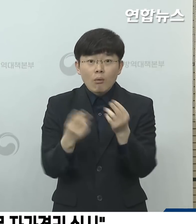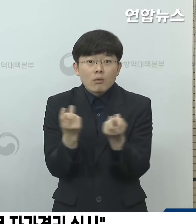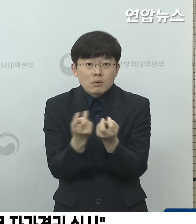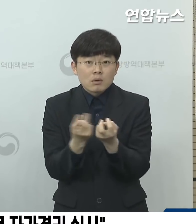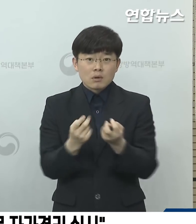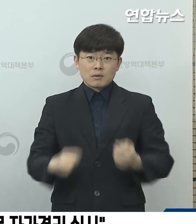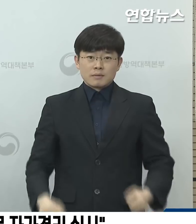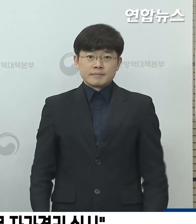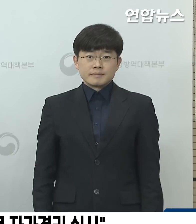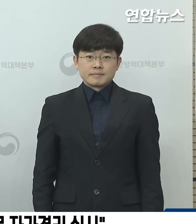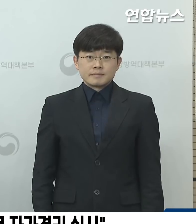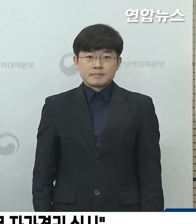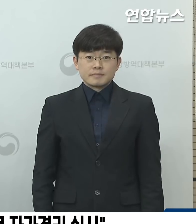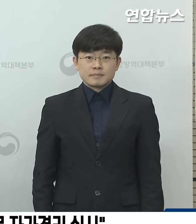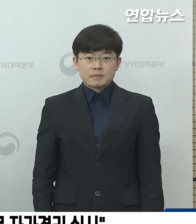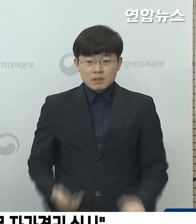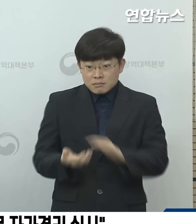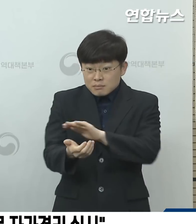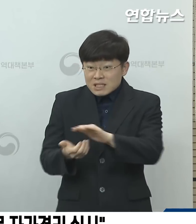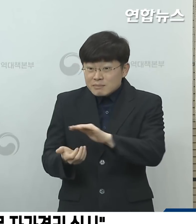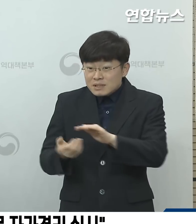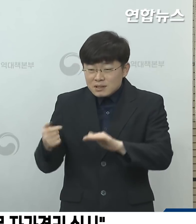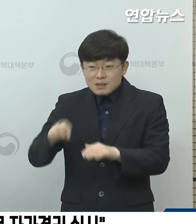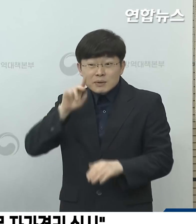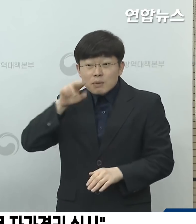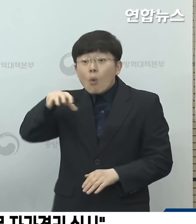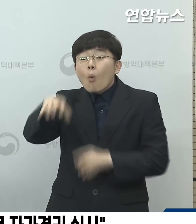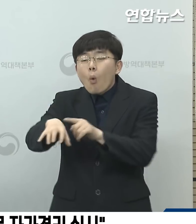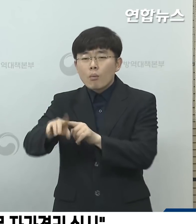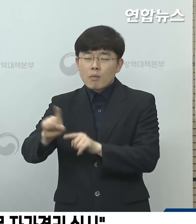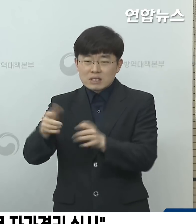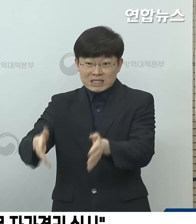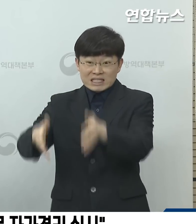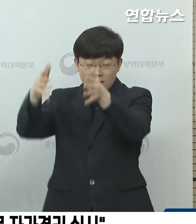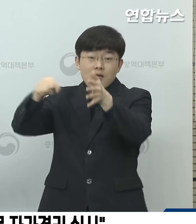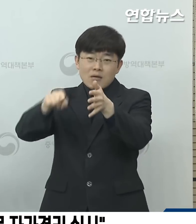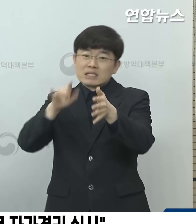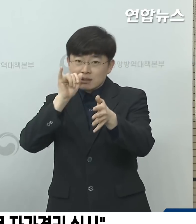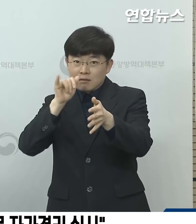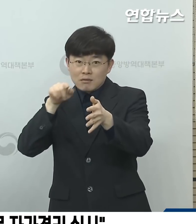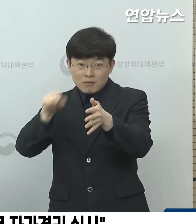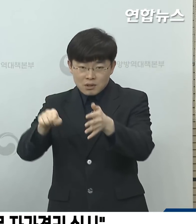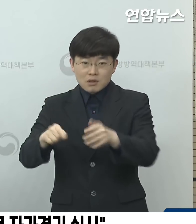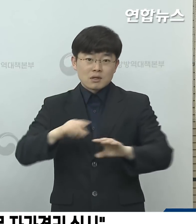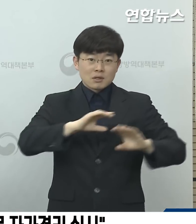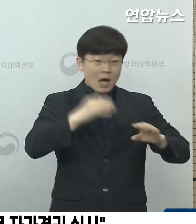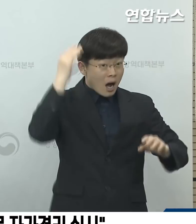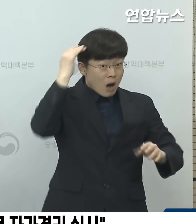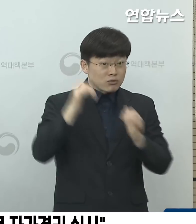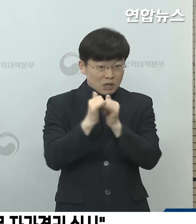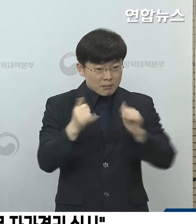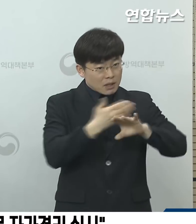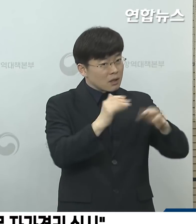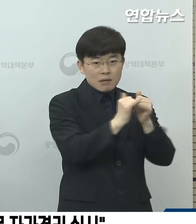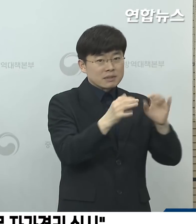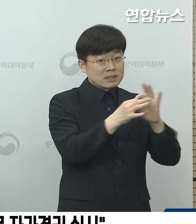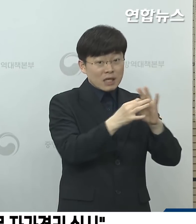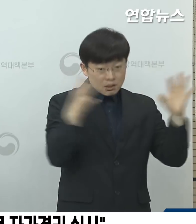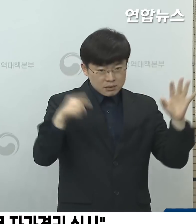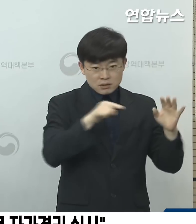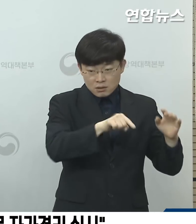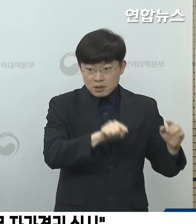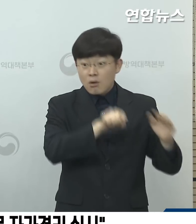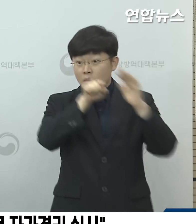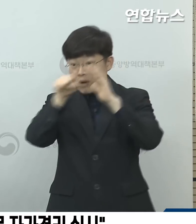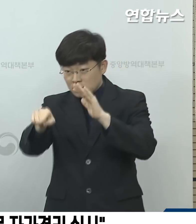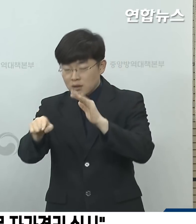않은 경우에는 미리 준비한 격리시설을 이용할 수 있고 다만 내국인, 외국인 구별 없이 격리시설 이용 시에는